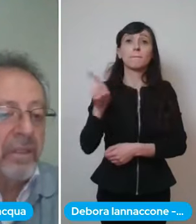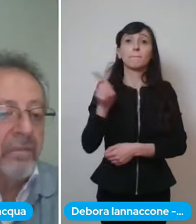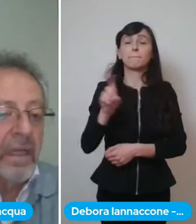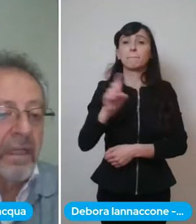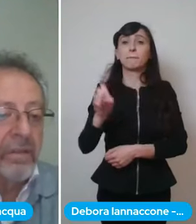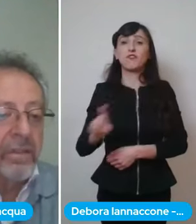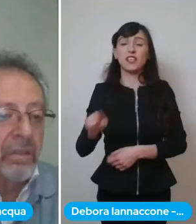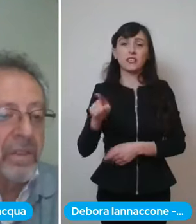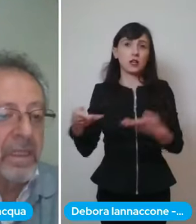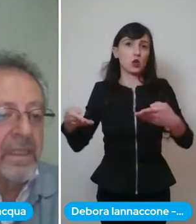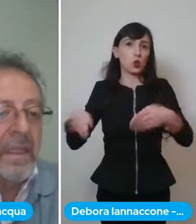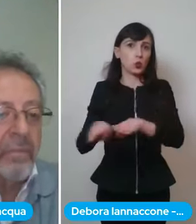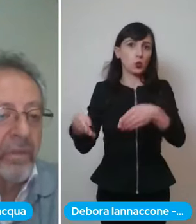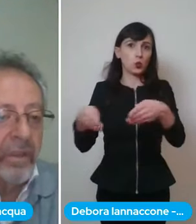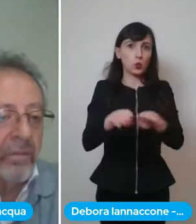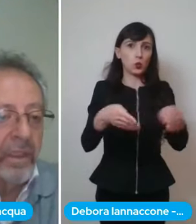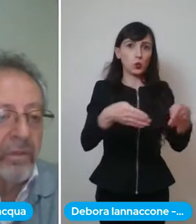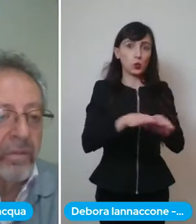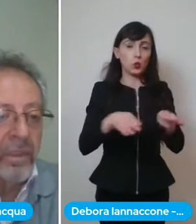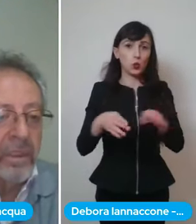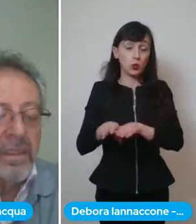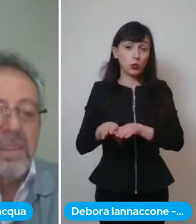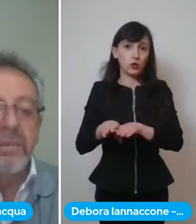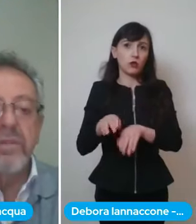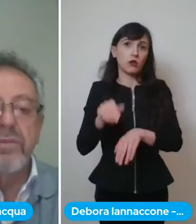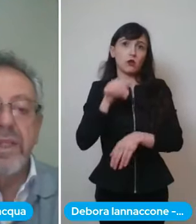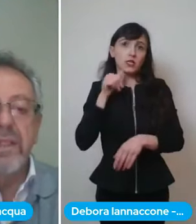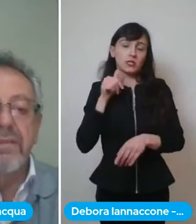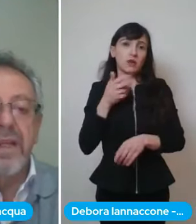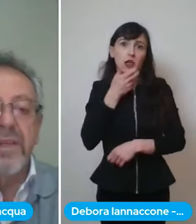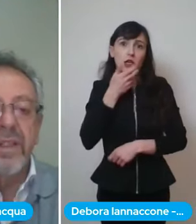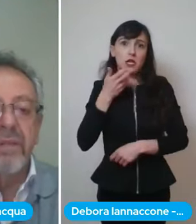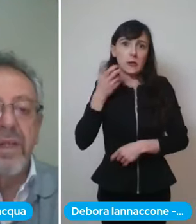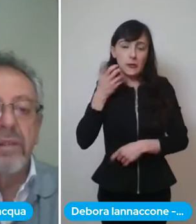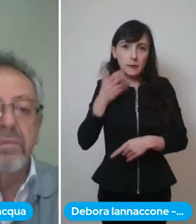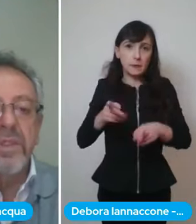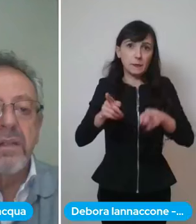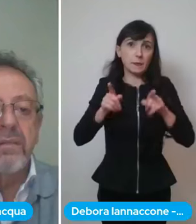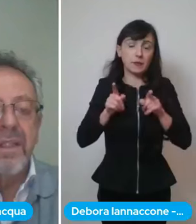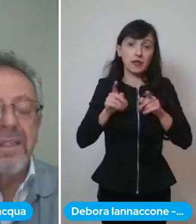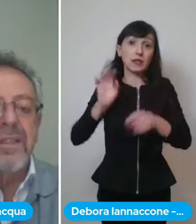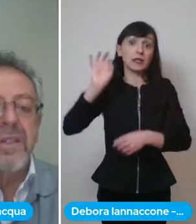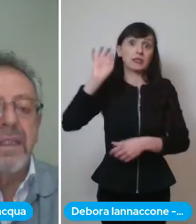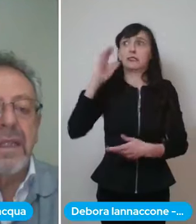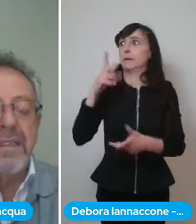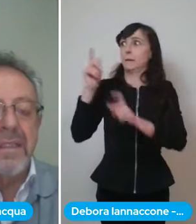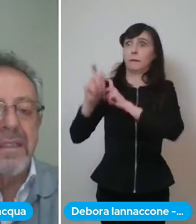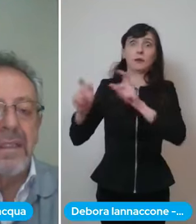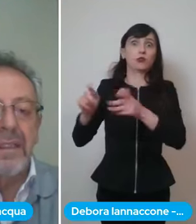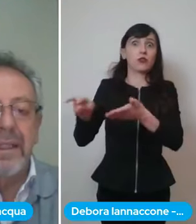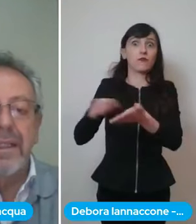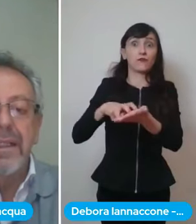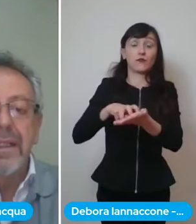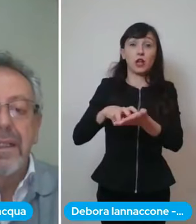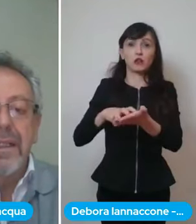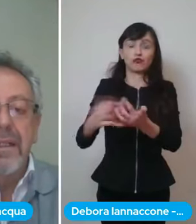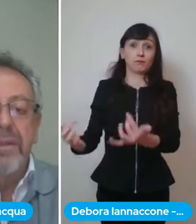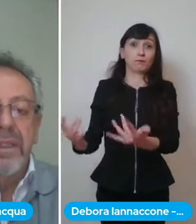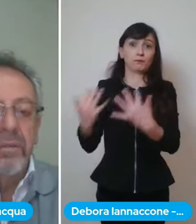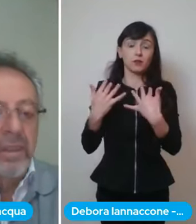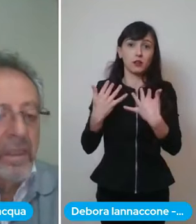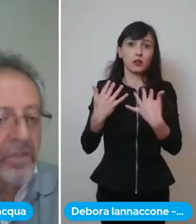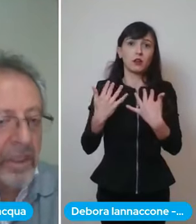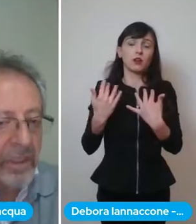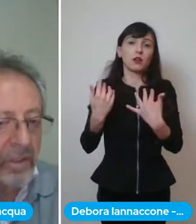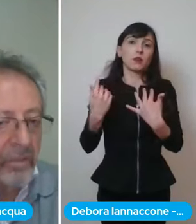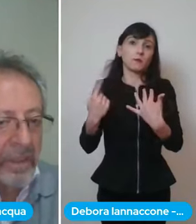dobbiamo riservare visto la scarsità a meno che non arrivano tantissime i soggetti fragili i quali non possiamo fare astrazeneca e